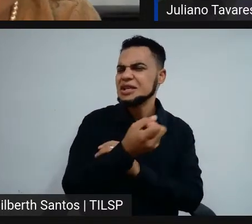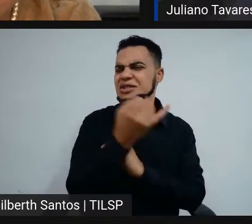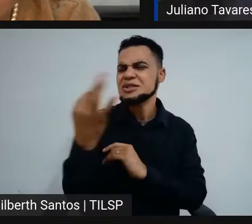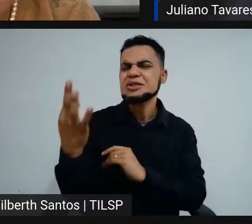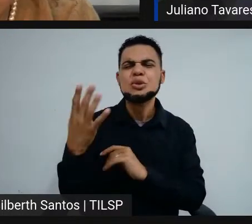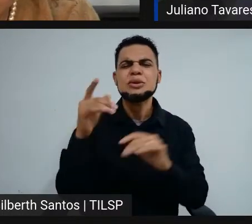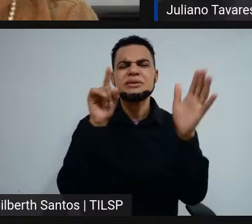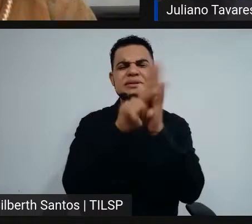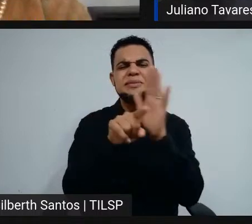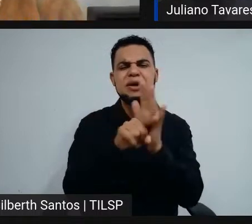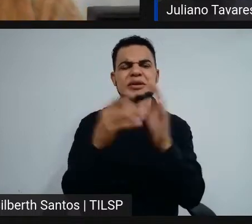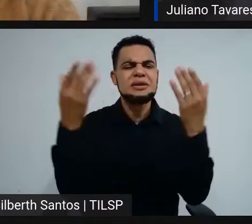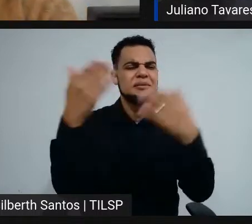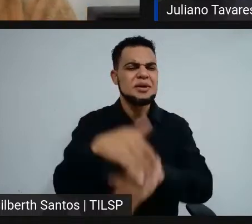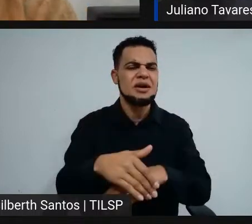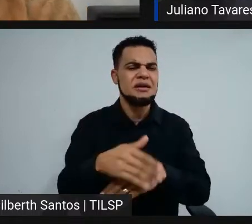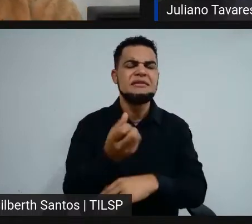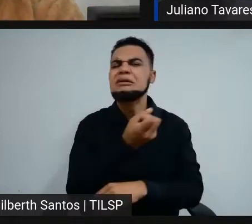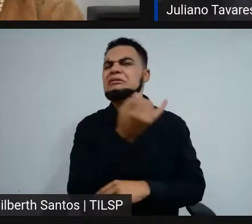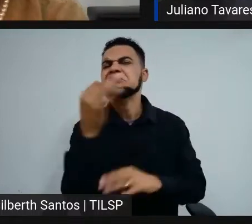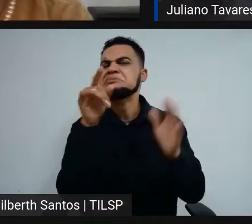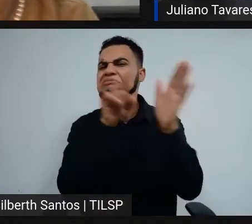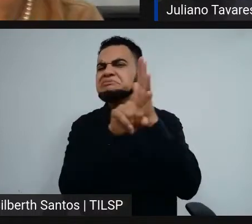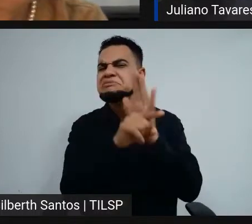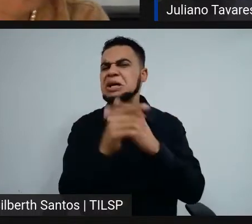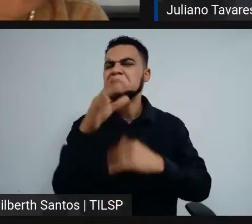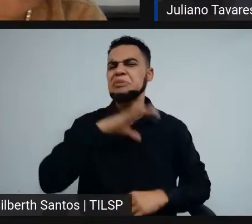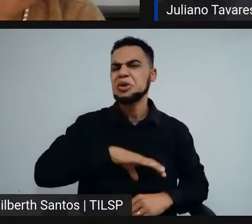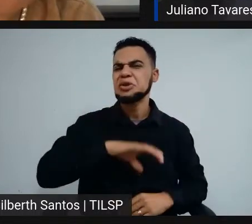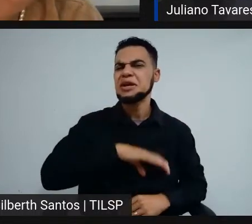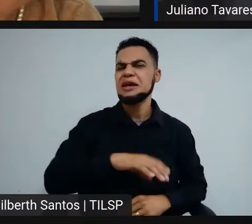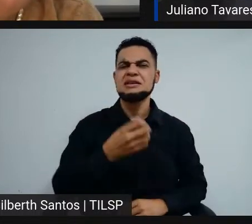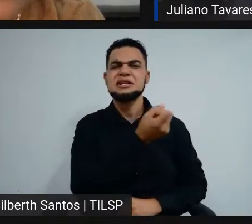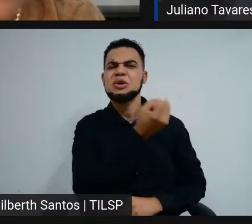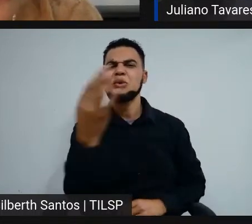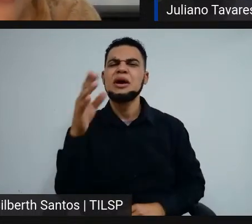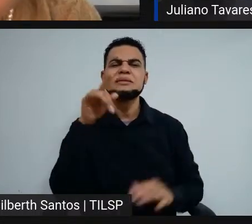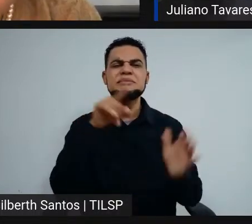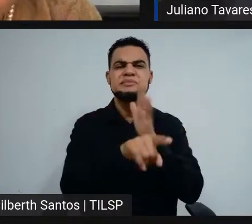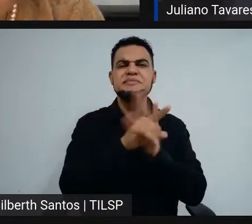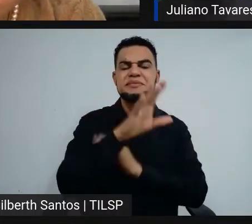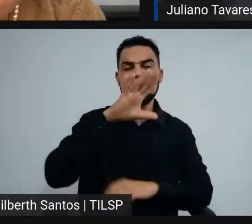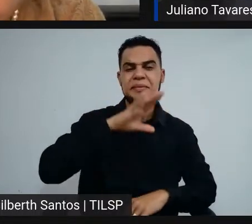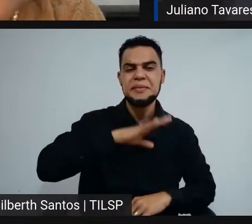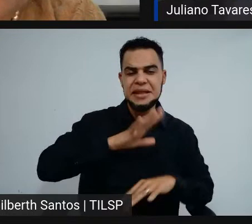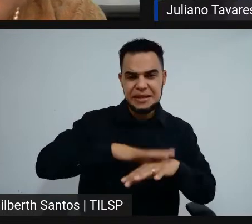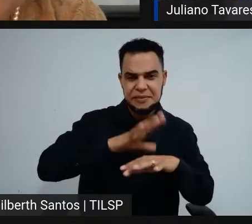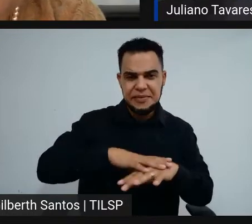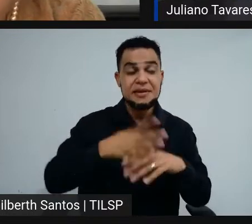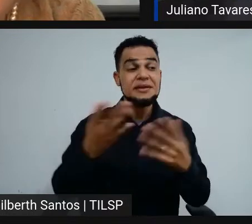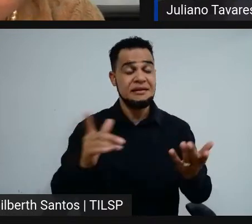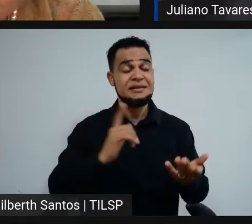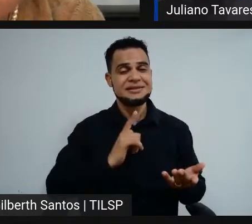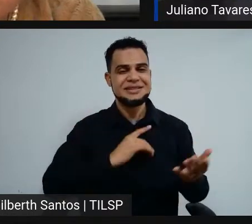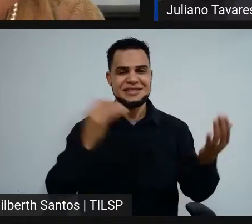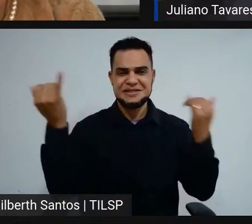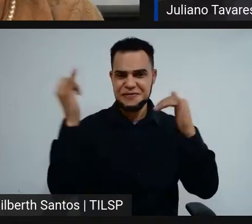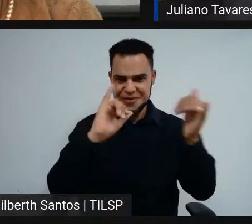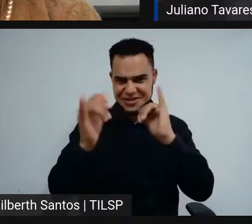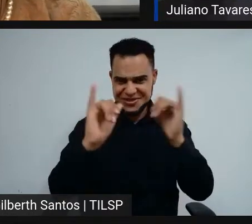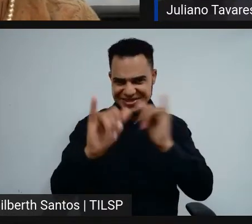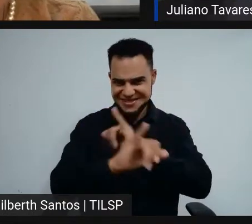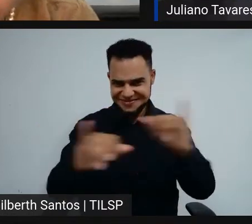vão ter essa prova, quantas questões de língua portuguesa, quantas questões de matemática. Então, nós temos essas informações aqui para passar para vocês também.